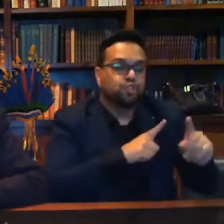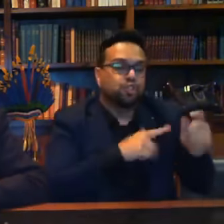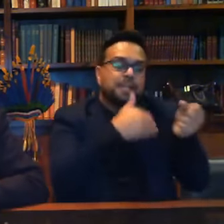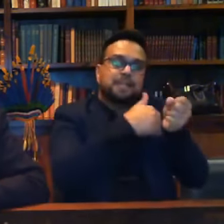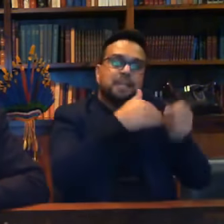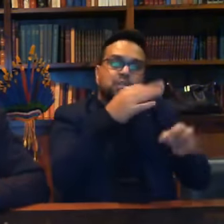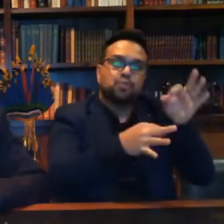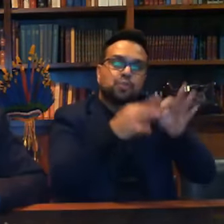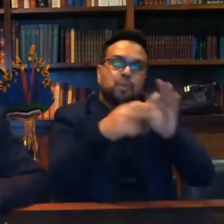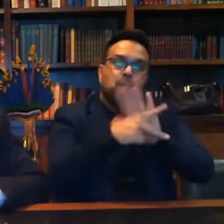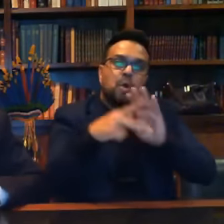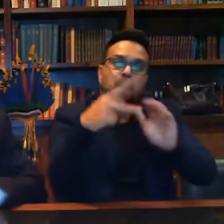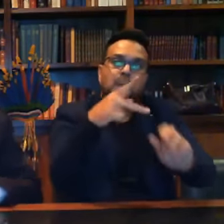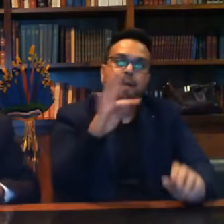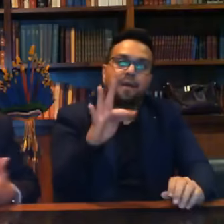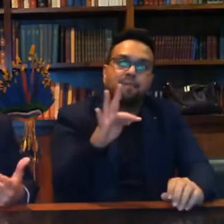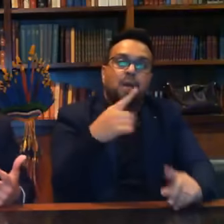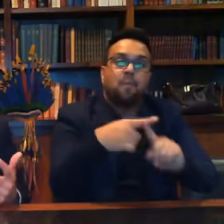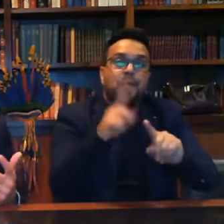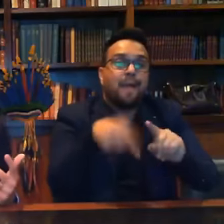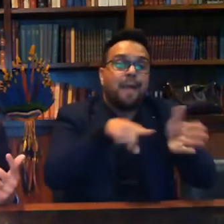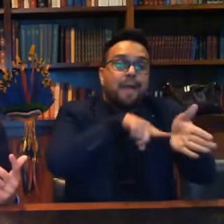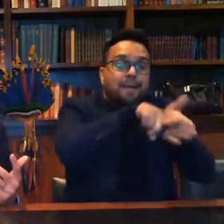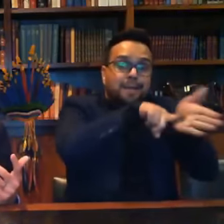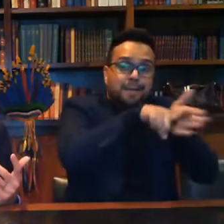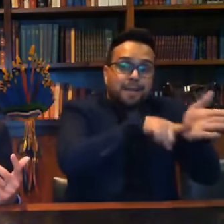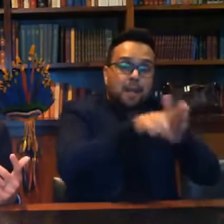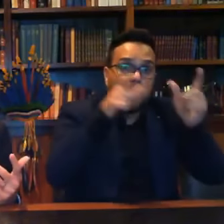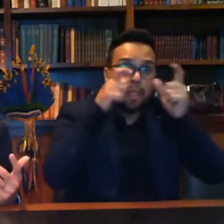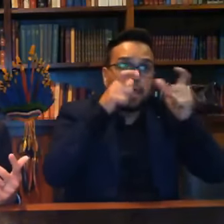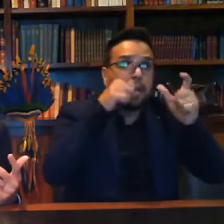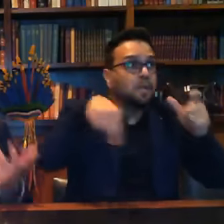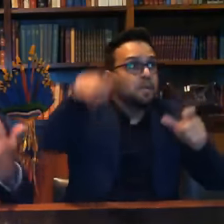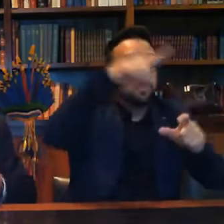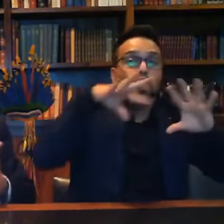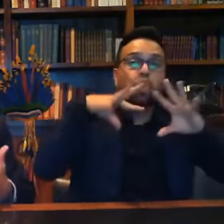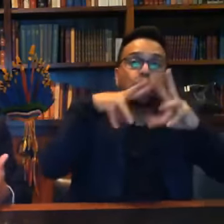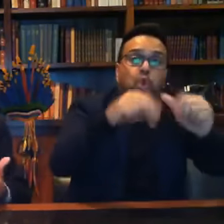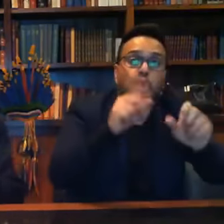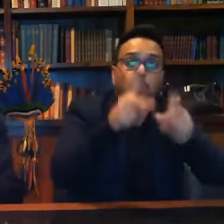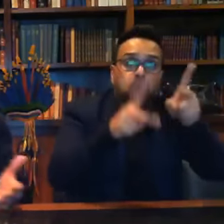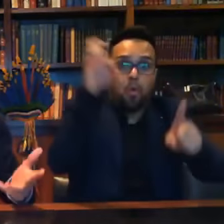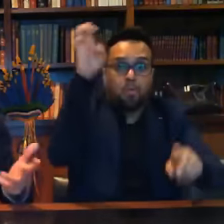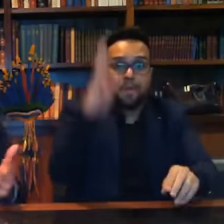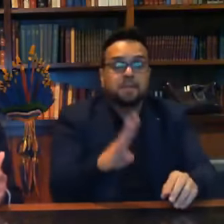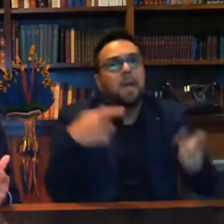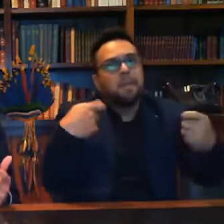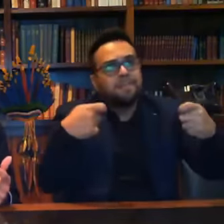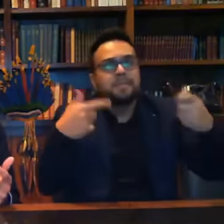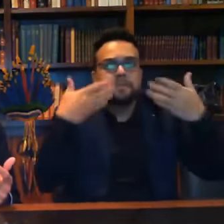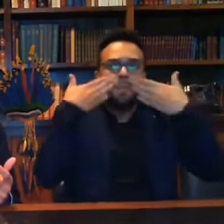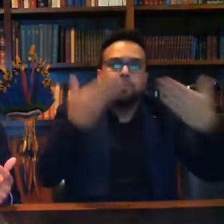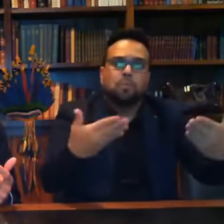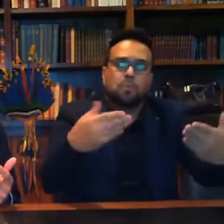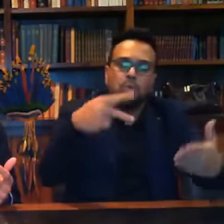Polícia Federal, o inquérito que interessa para todos nós, se interessa para todos nós, tem que ser público,